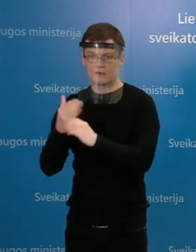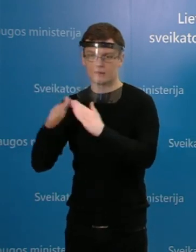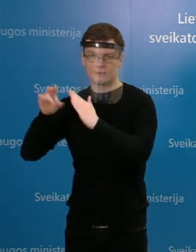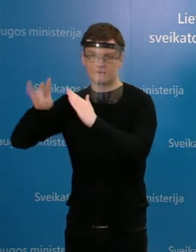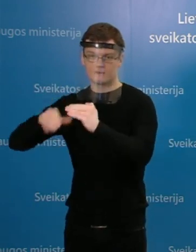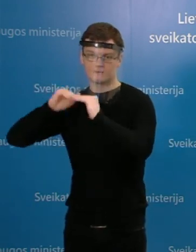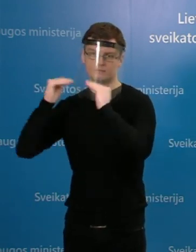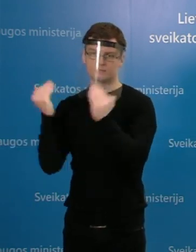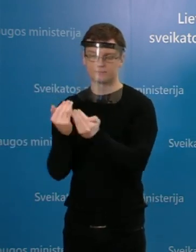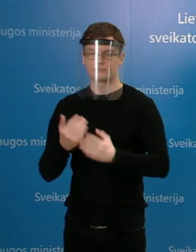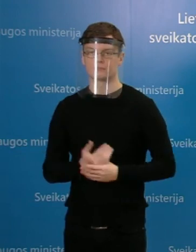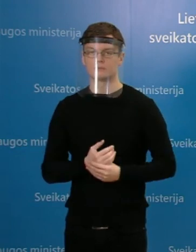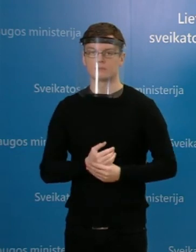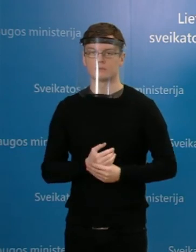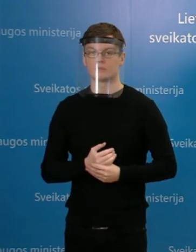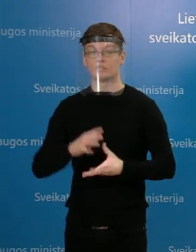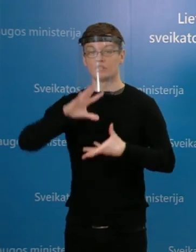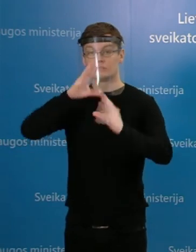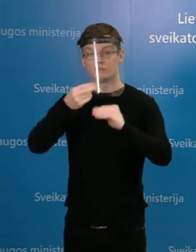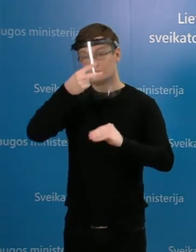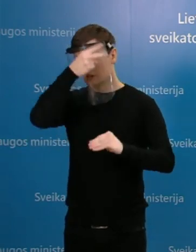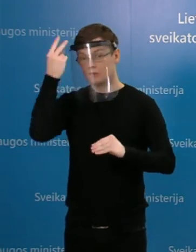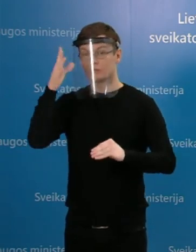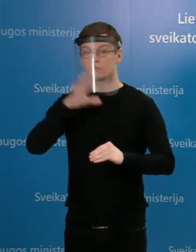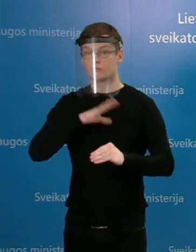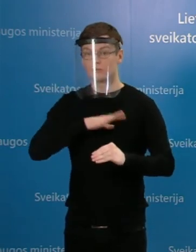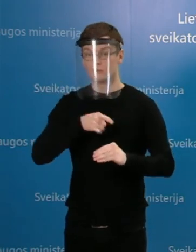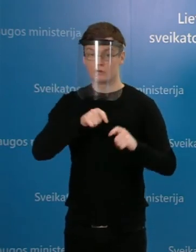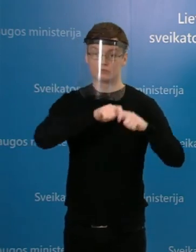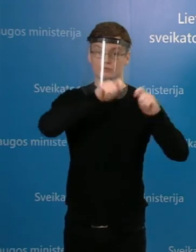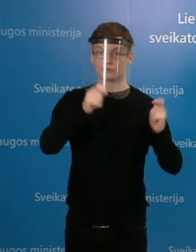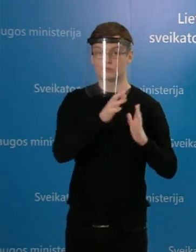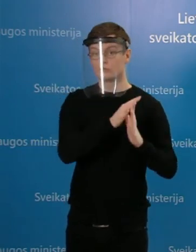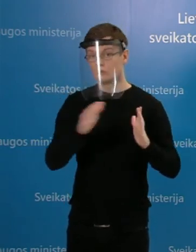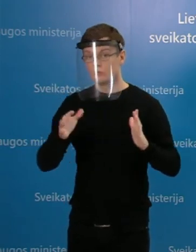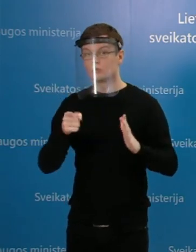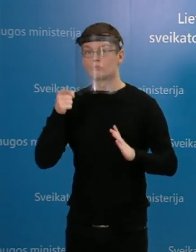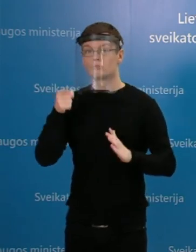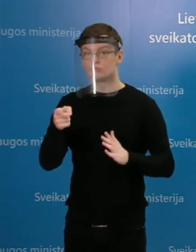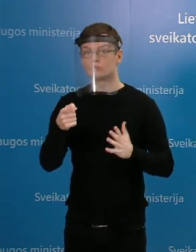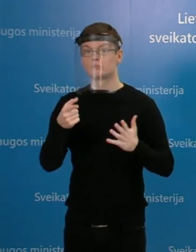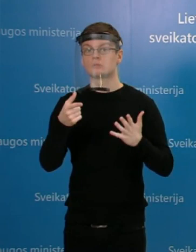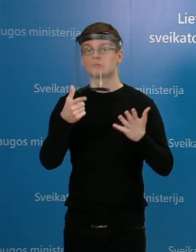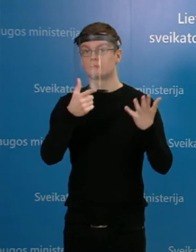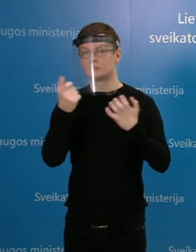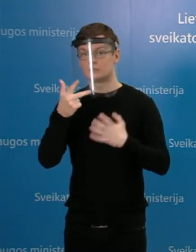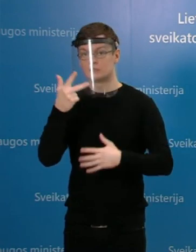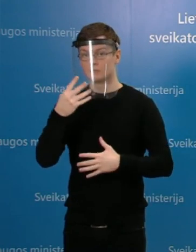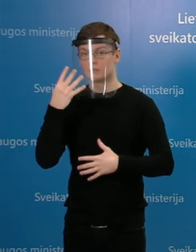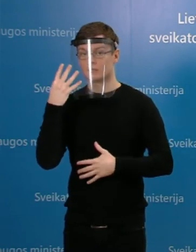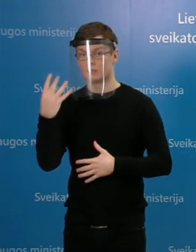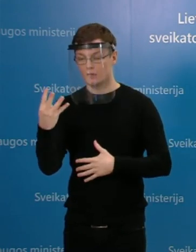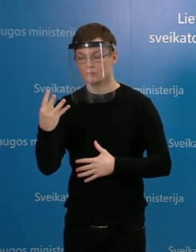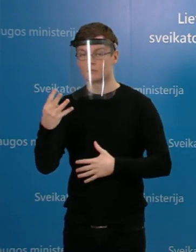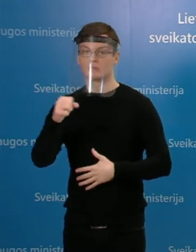Lietuvoje nuo epidemijos pradžios buvo izolėvęsi 134 sveikatos priežiūros specialistai. Ir